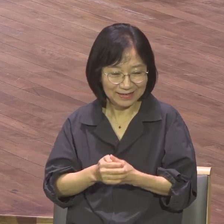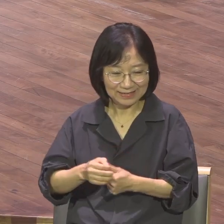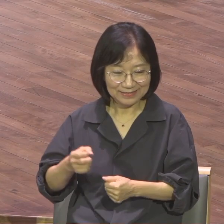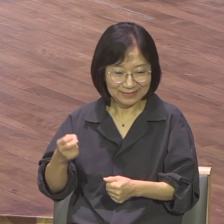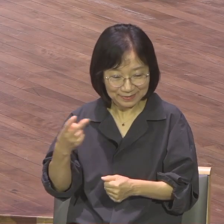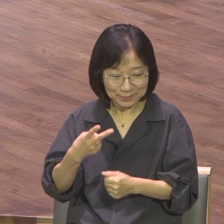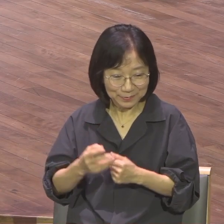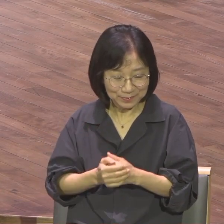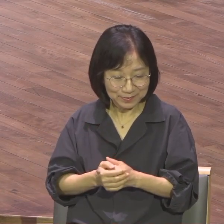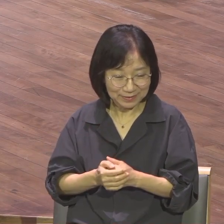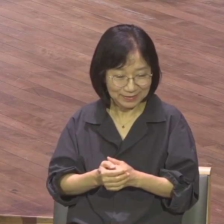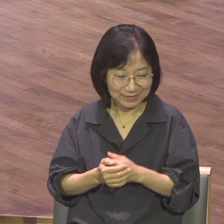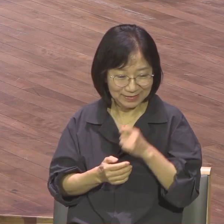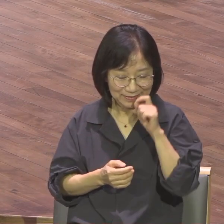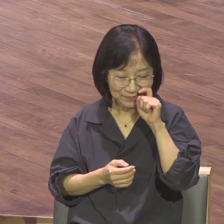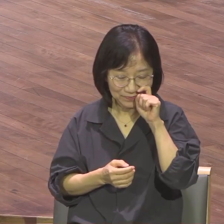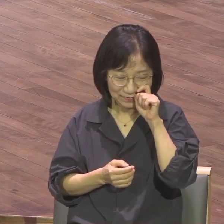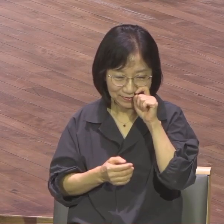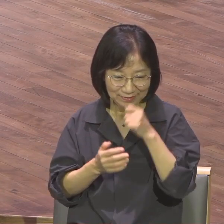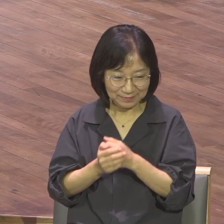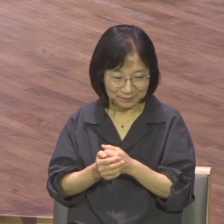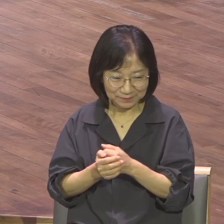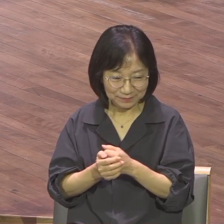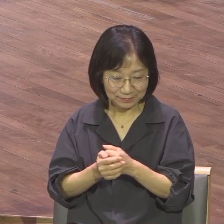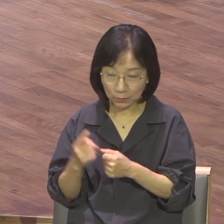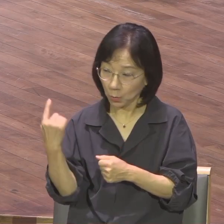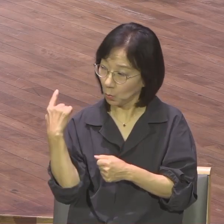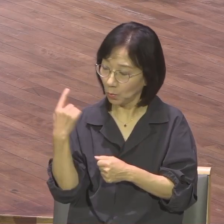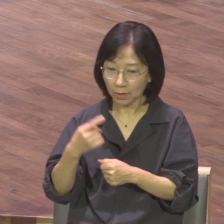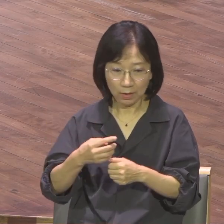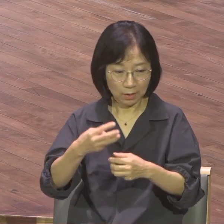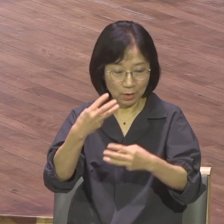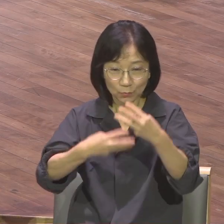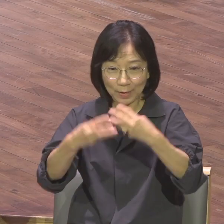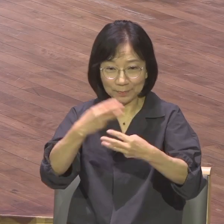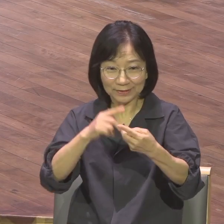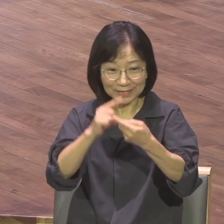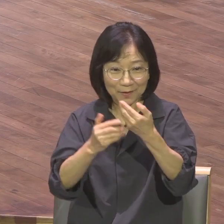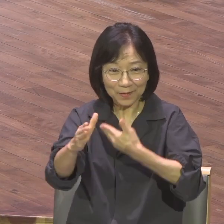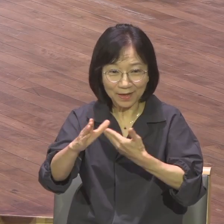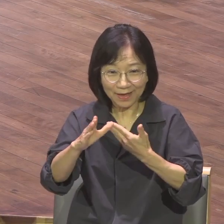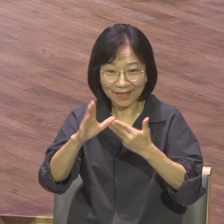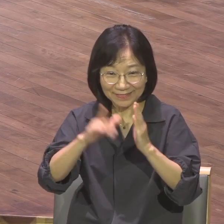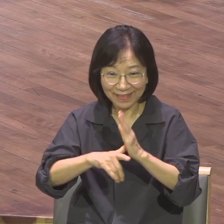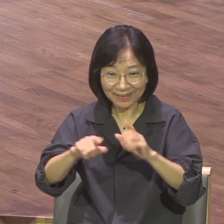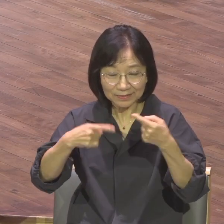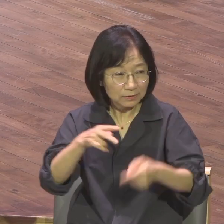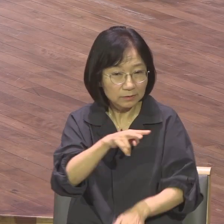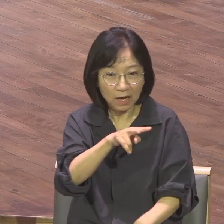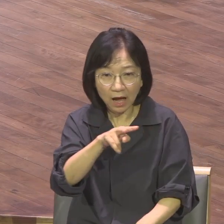확실하게 봤습니다. 애들이 얼마나 많은지, 깔리고 깔린 게 애들이야.